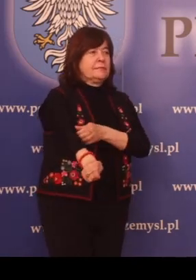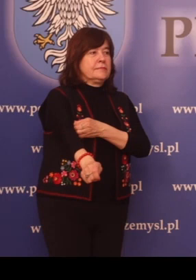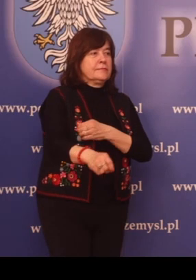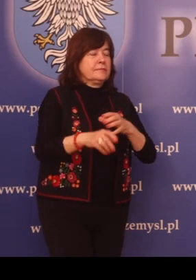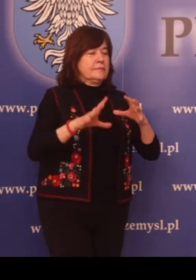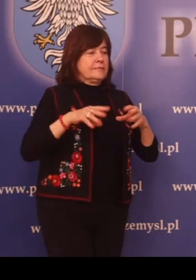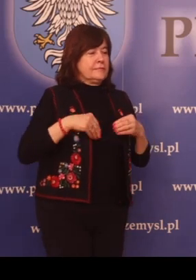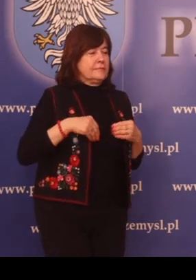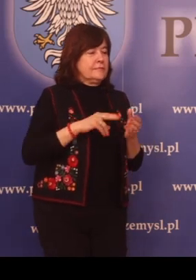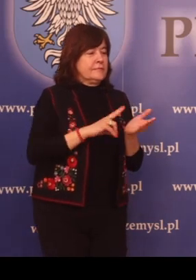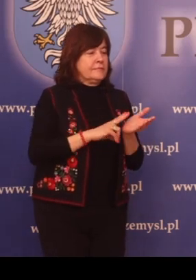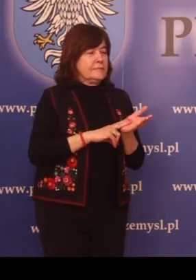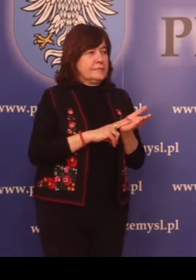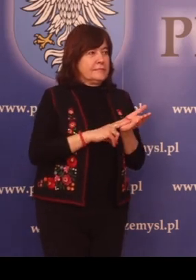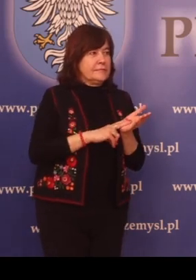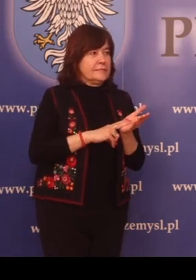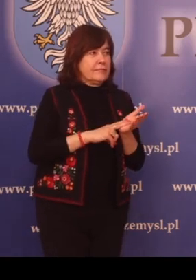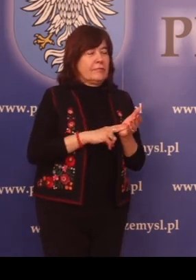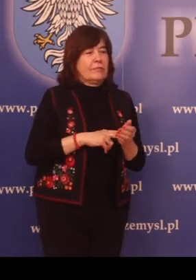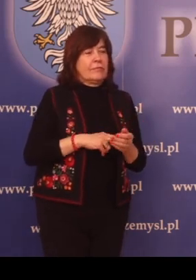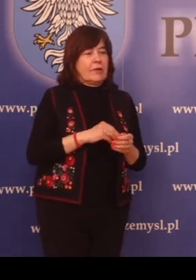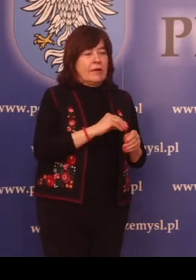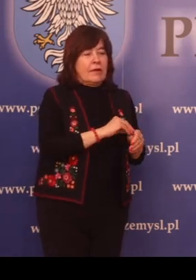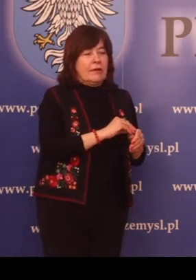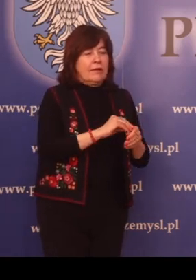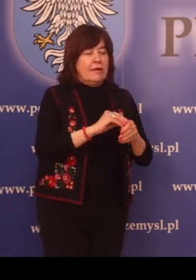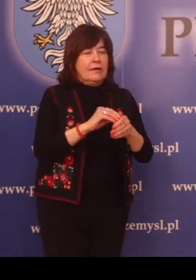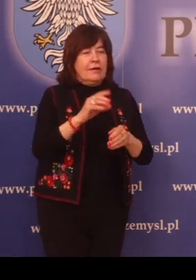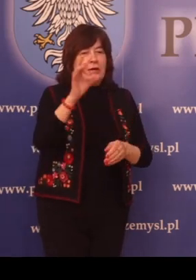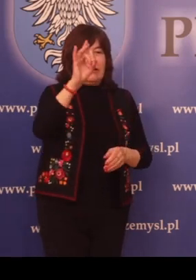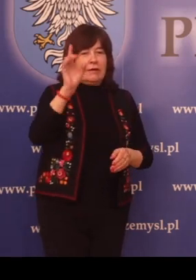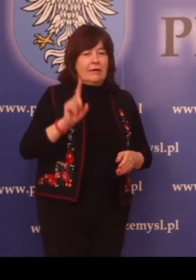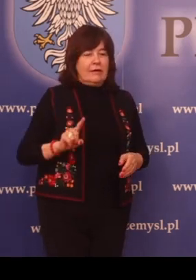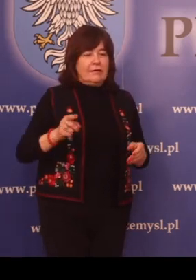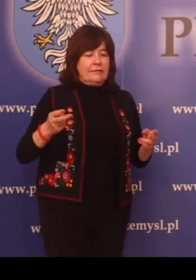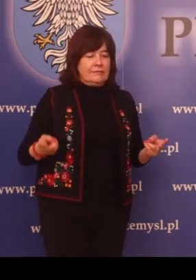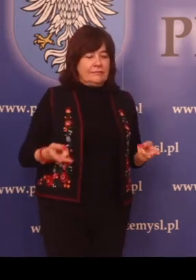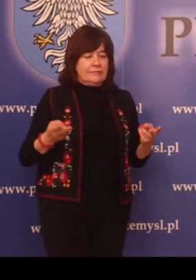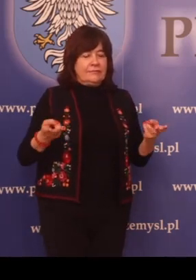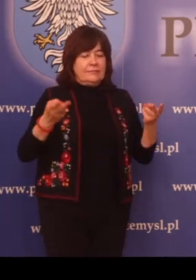Pozwolenie na wprowadzenie gazów lub pyłów do powietrza.